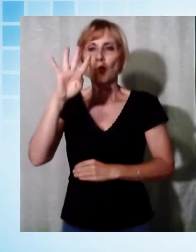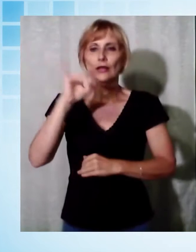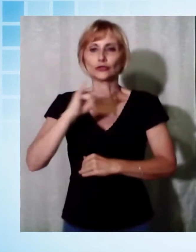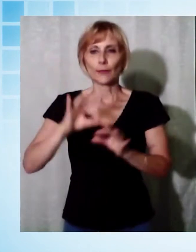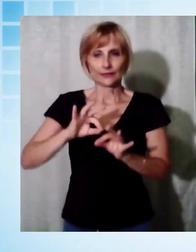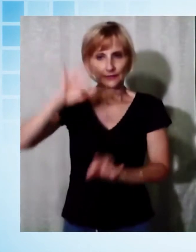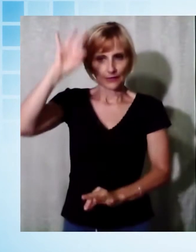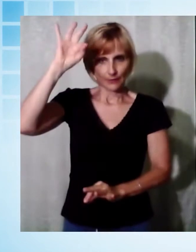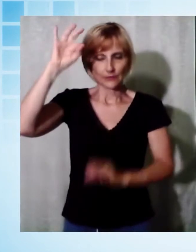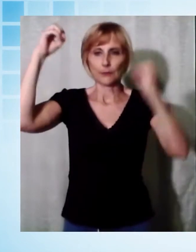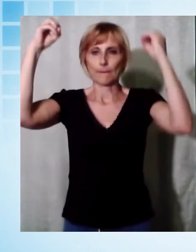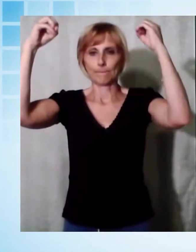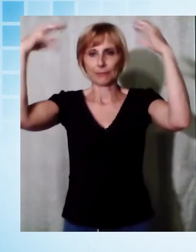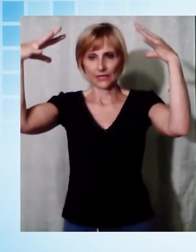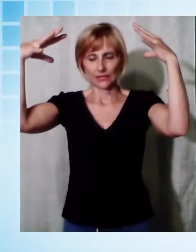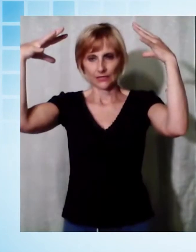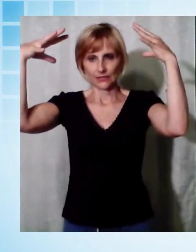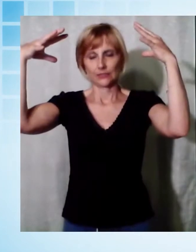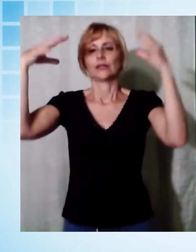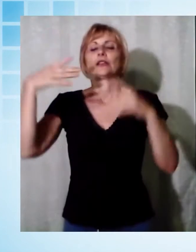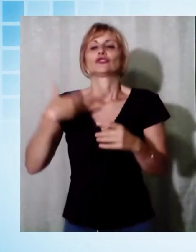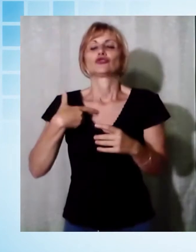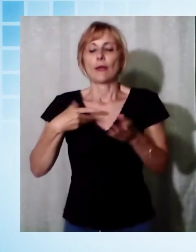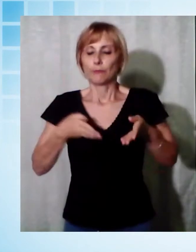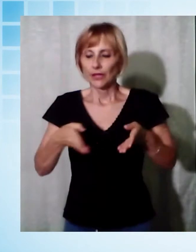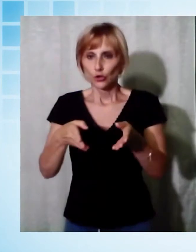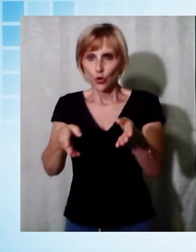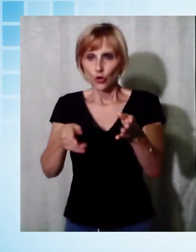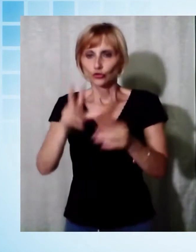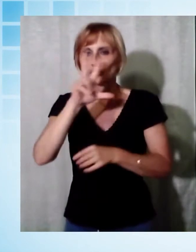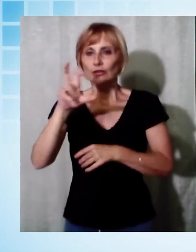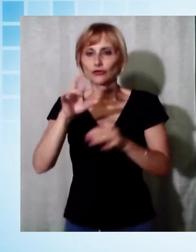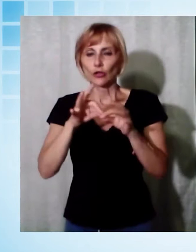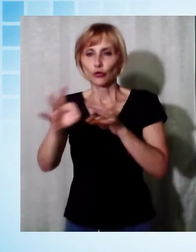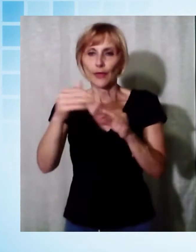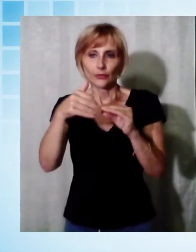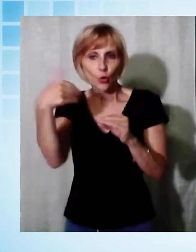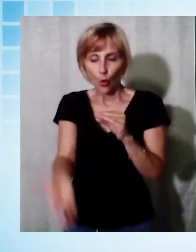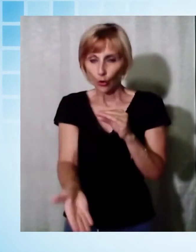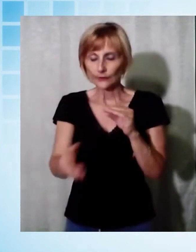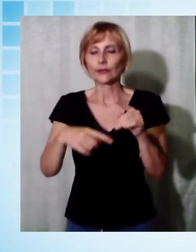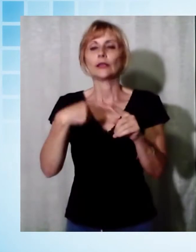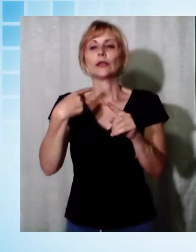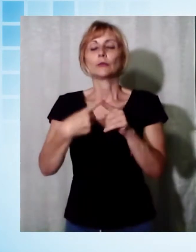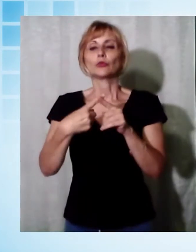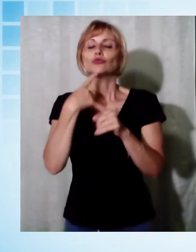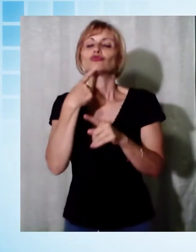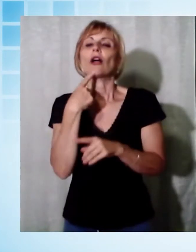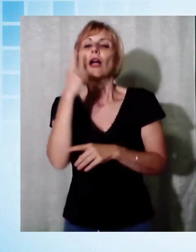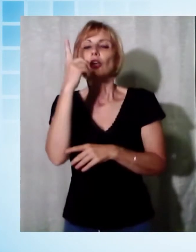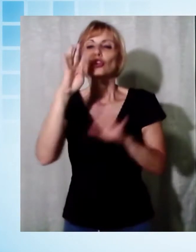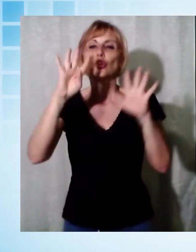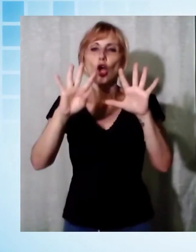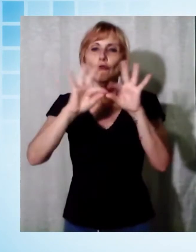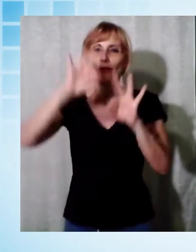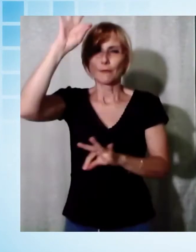riflettori e corpi illuminanti su un percorso di più di 300 metri. Verrà inoltre installato un palo alto quasi 9 metri dotato di 3